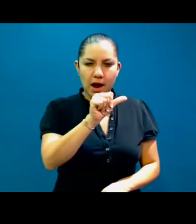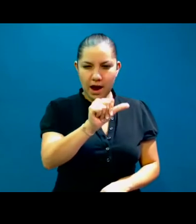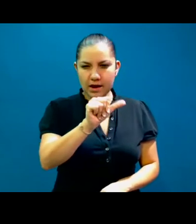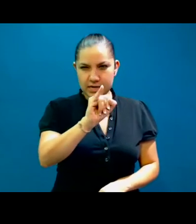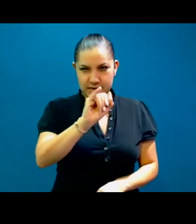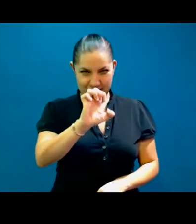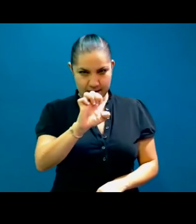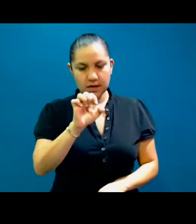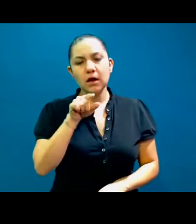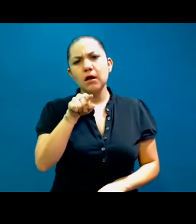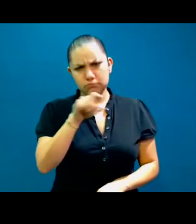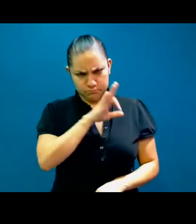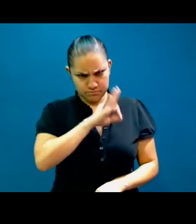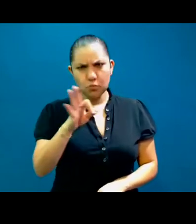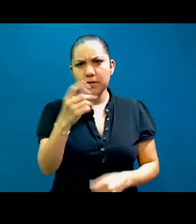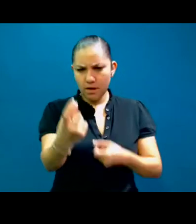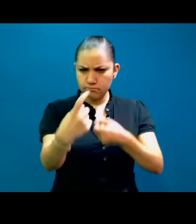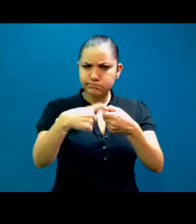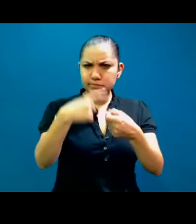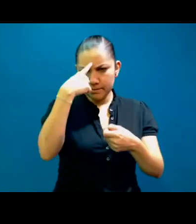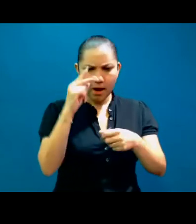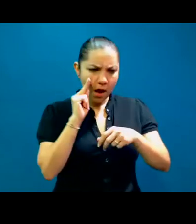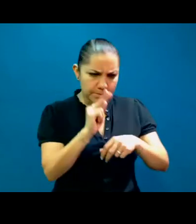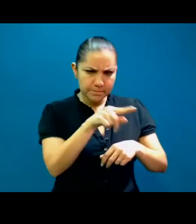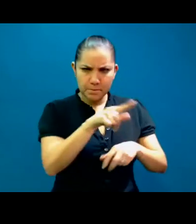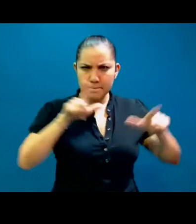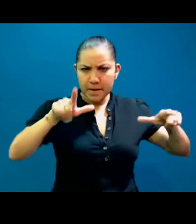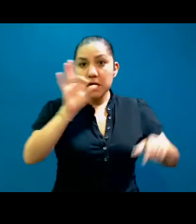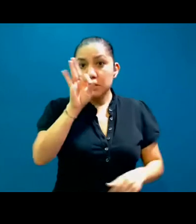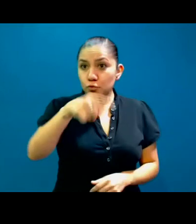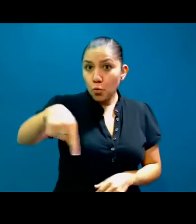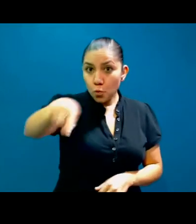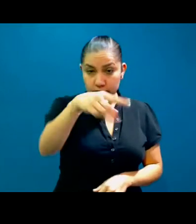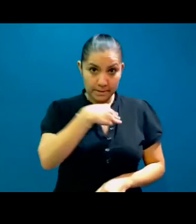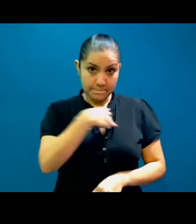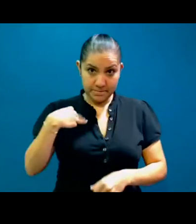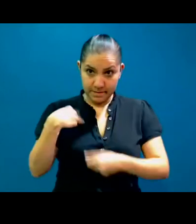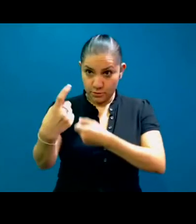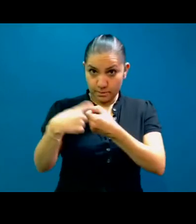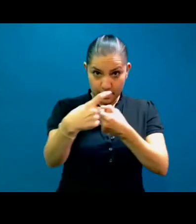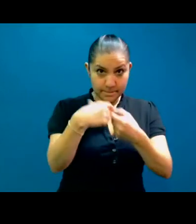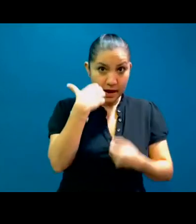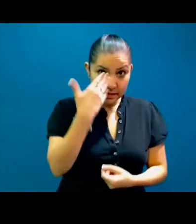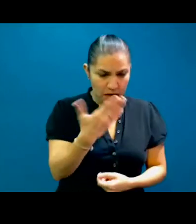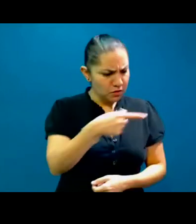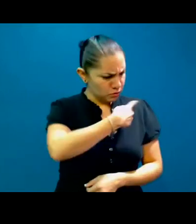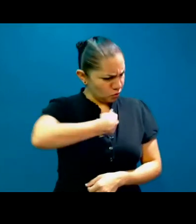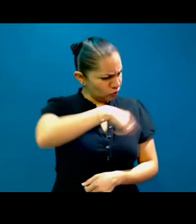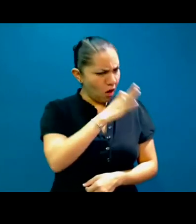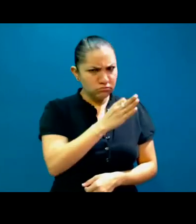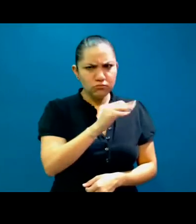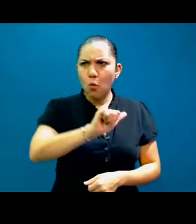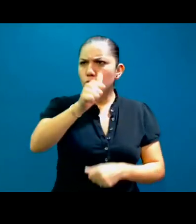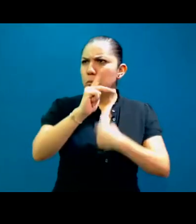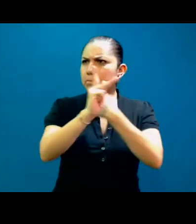nos acompañen, sean parte de nuestro grupo. Si ustedes quieren ser miembros, estamos recibiendo miembros de todas partes y si quieren